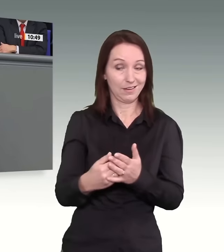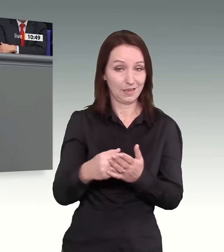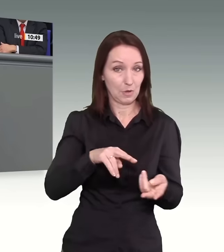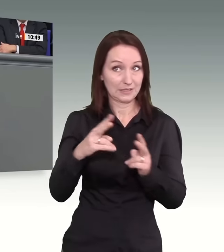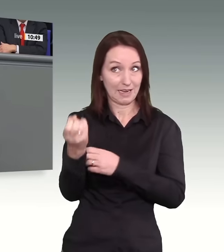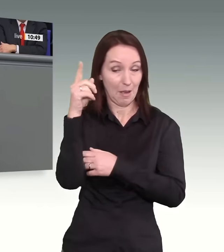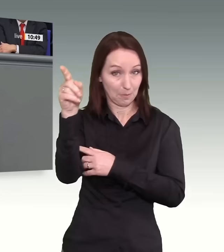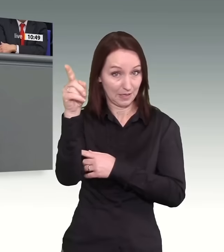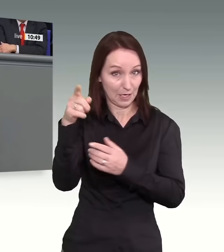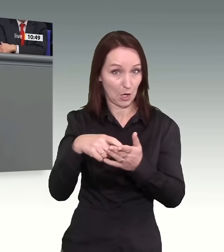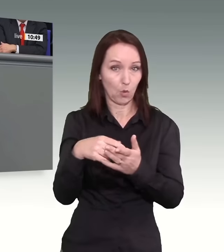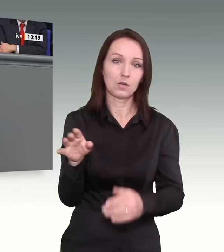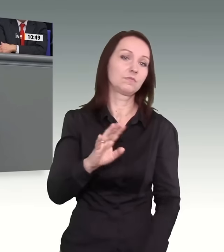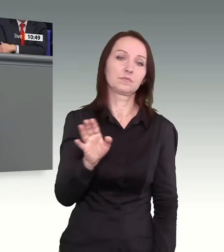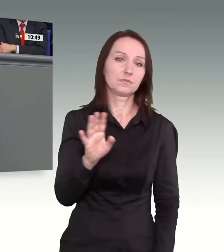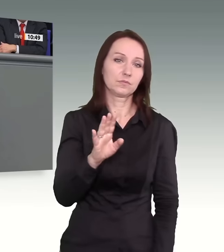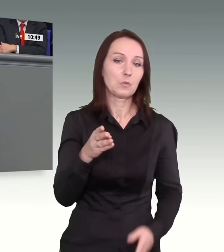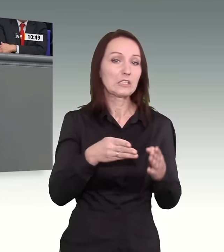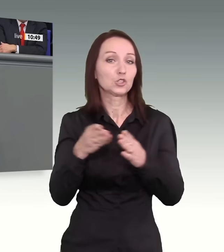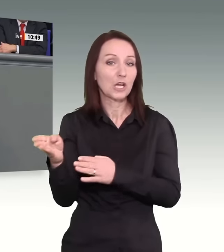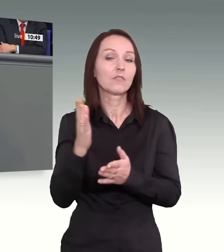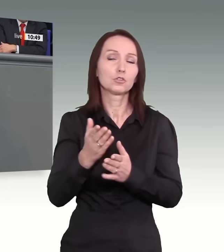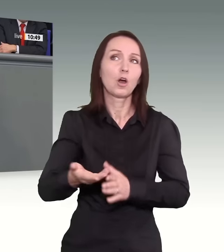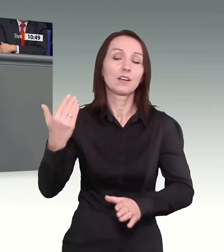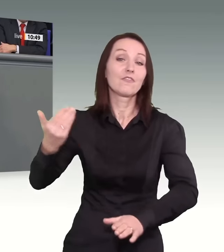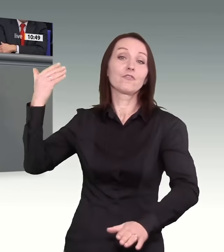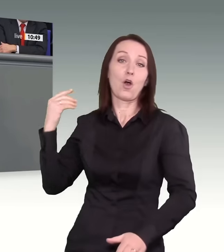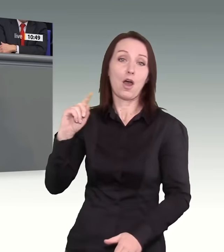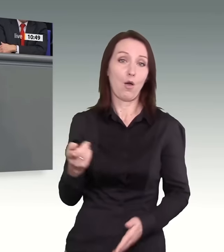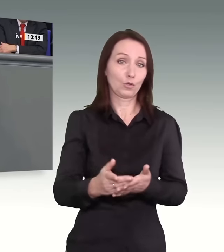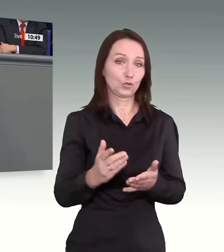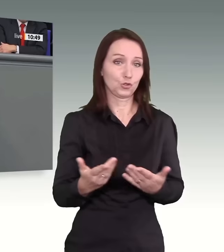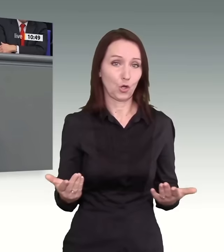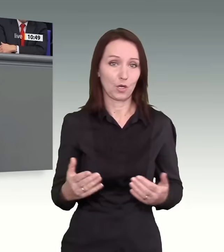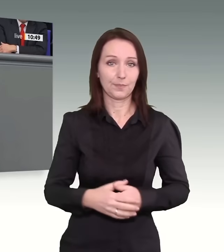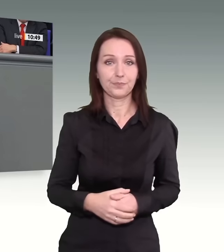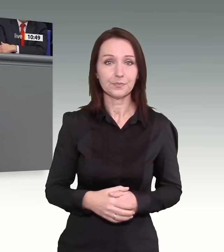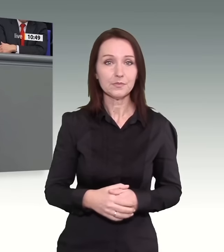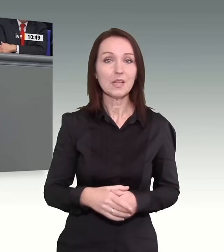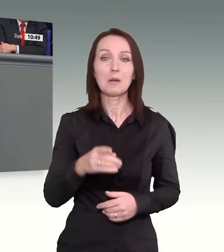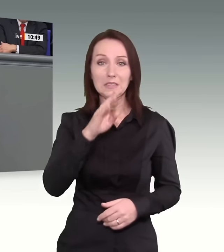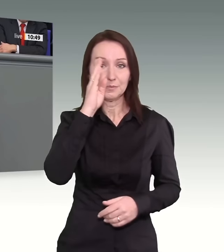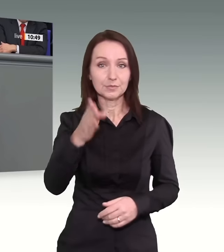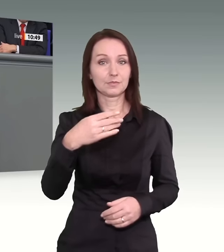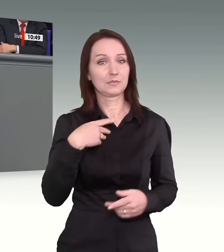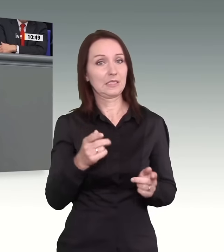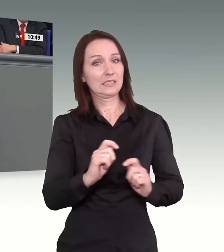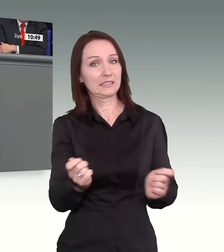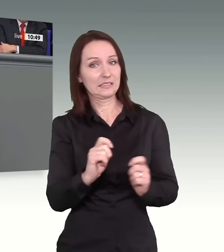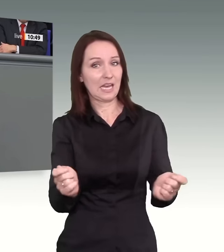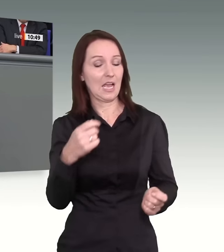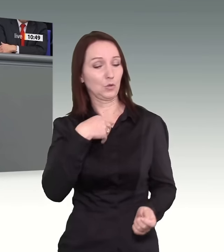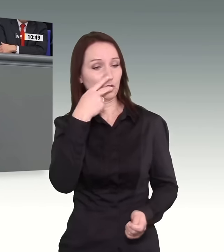zum Teil auf falschen Wege, sondern schon länger. Es ist doch absurd, dass, wenn man in die Zeitung guckt, und man sieht, dass